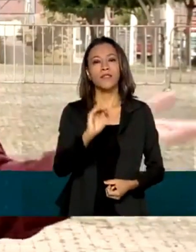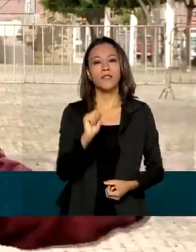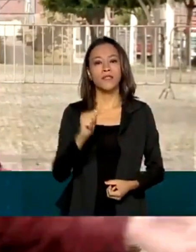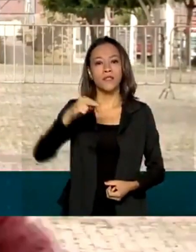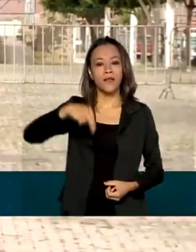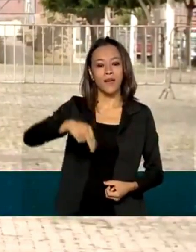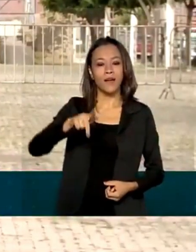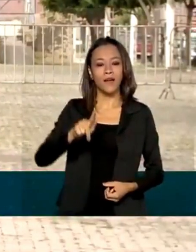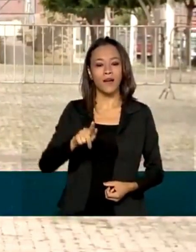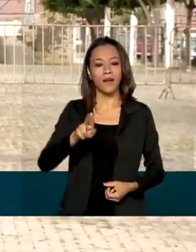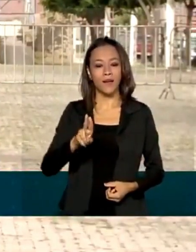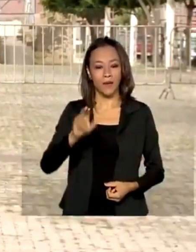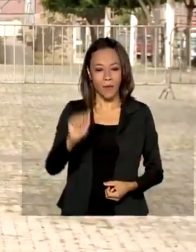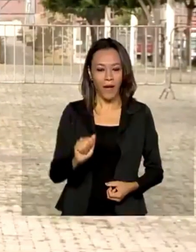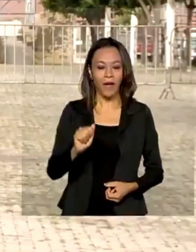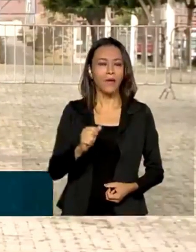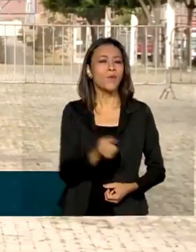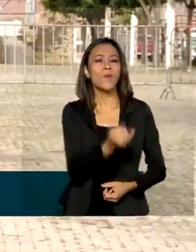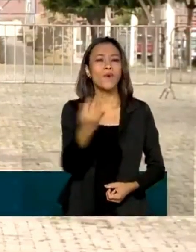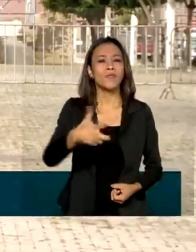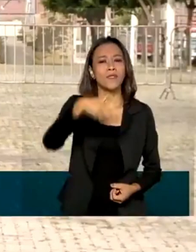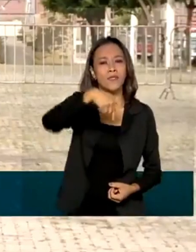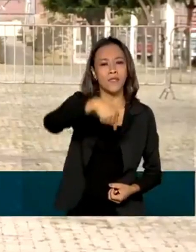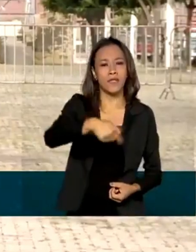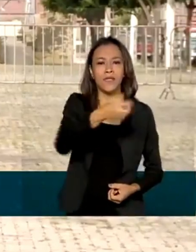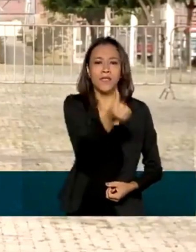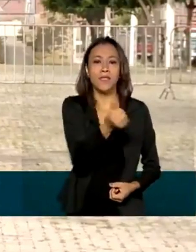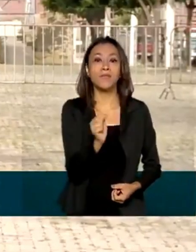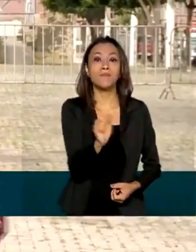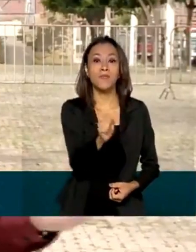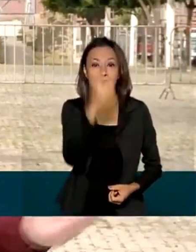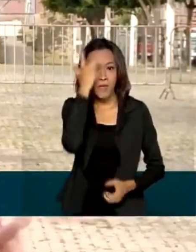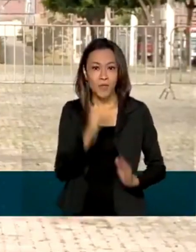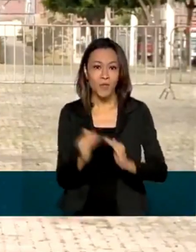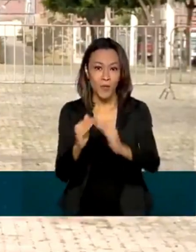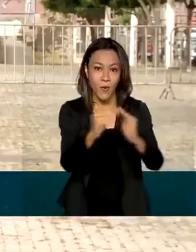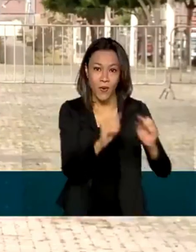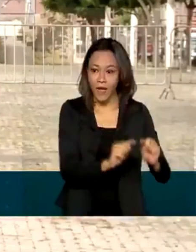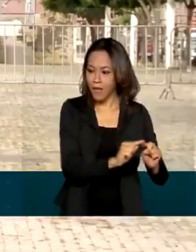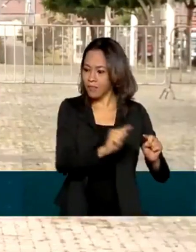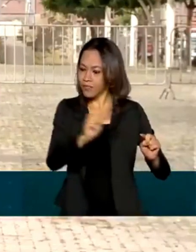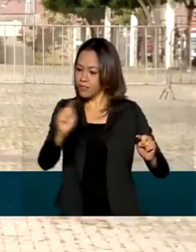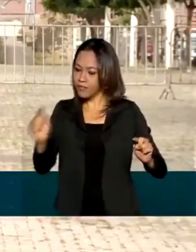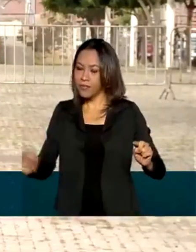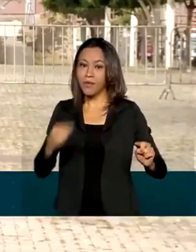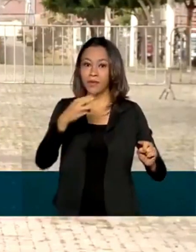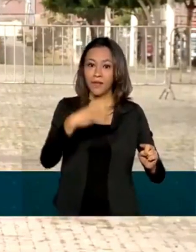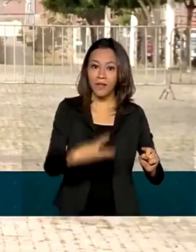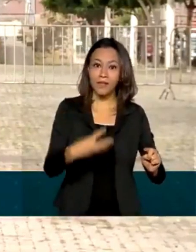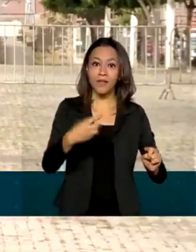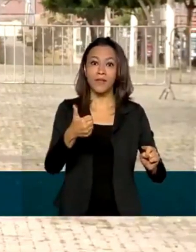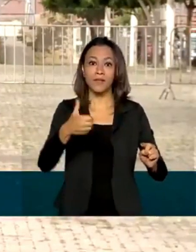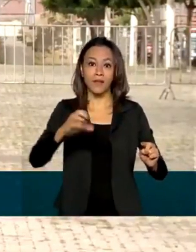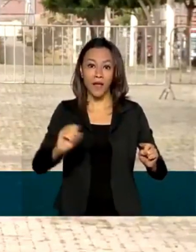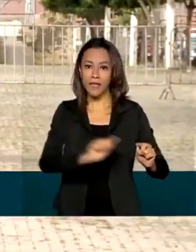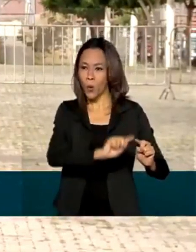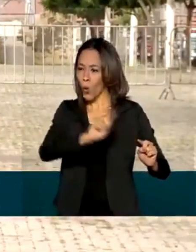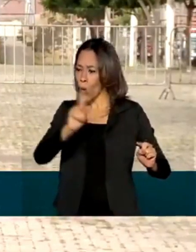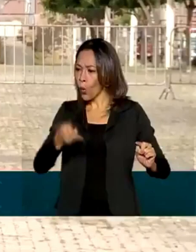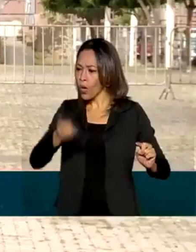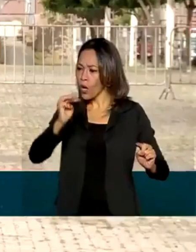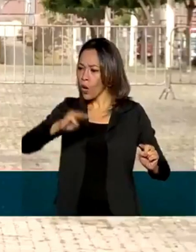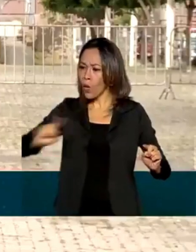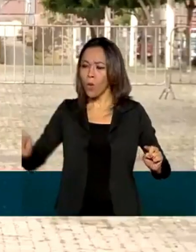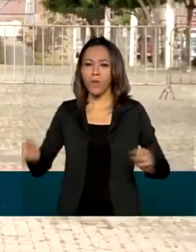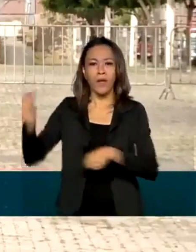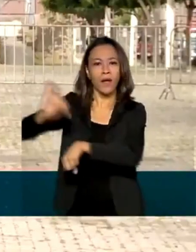mil habitantes, a 310 quilômetros de Fortaleza, onde hoje o presidente Jair Bolsonaro e o ministro da